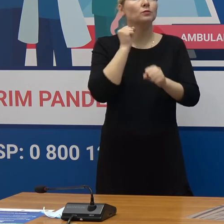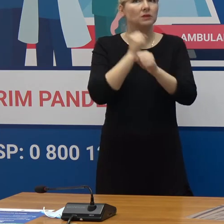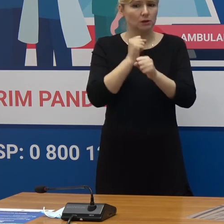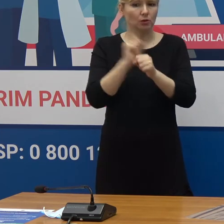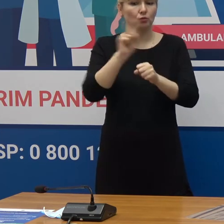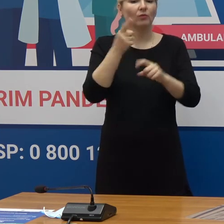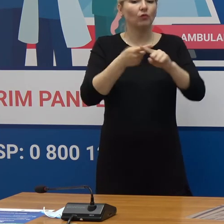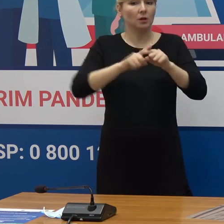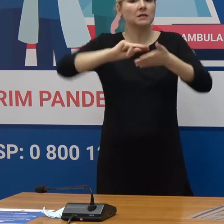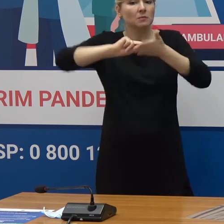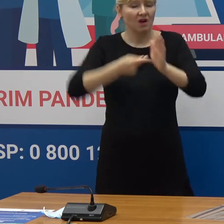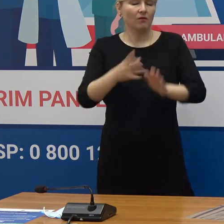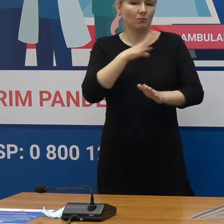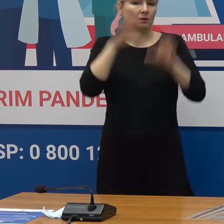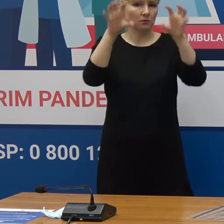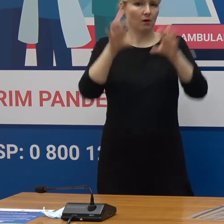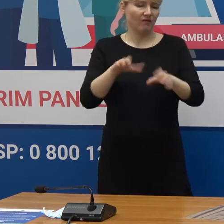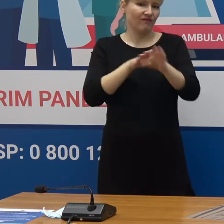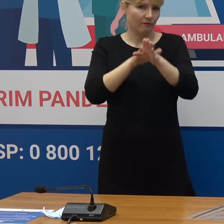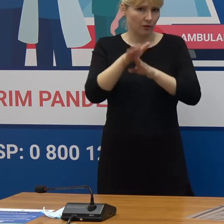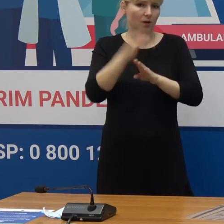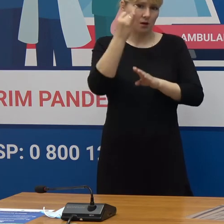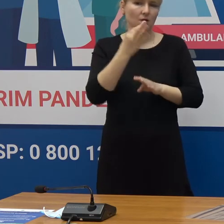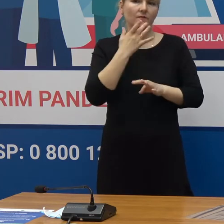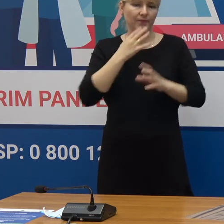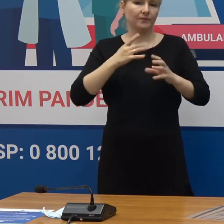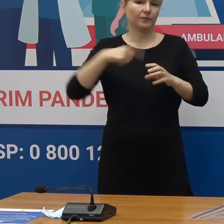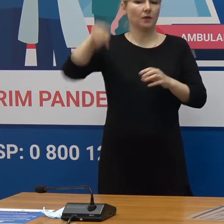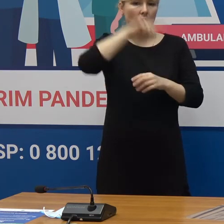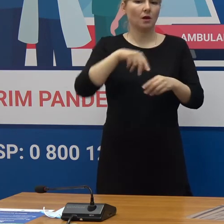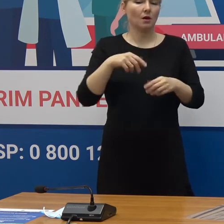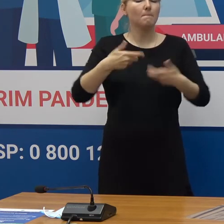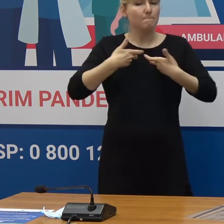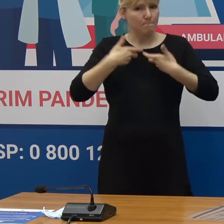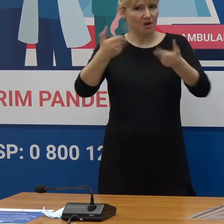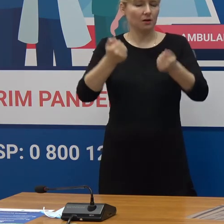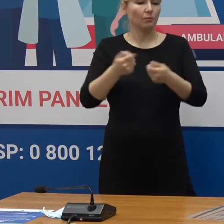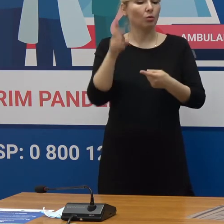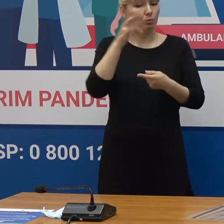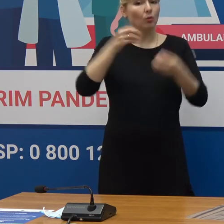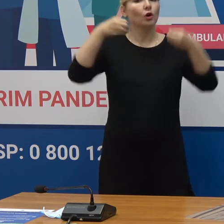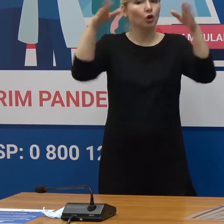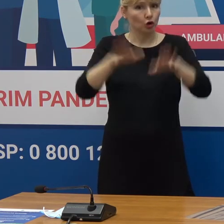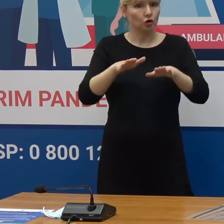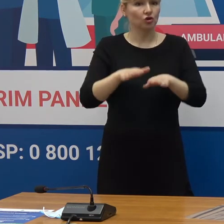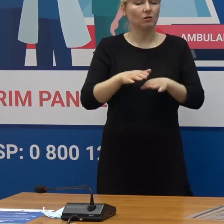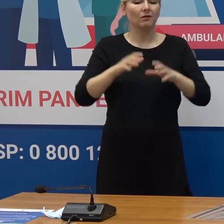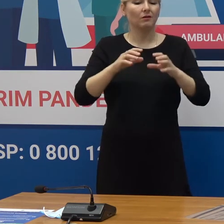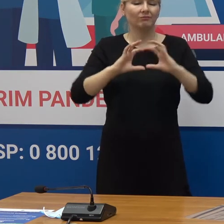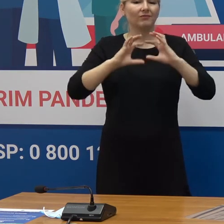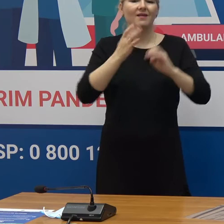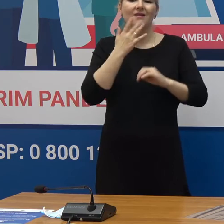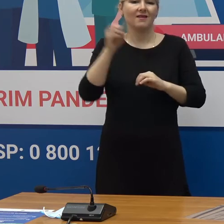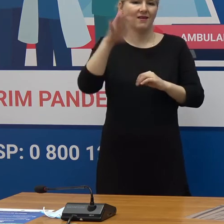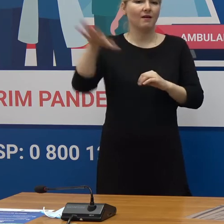ca acest certificat să fie elegibil și la nivel internațional Totuși o decizie unică, nici la nivelul european, încă nu